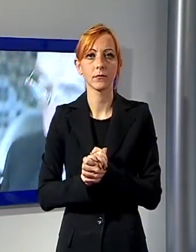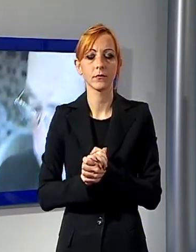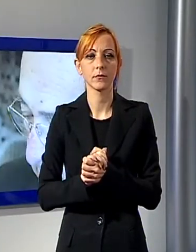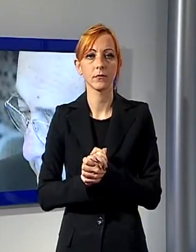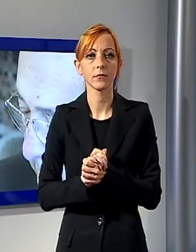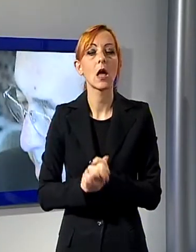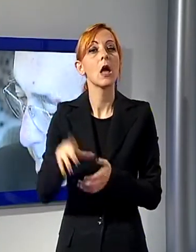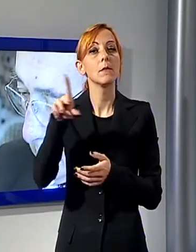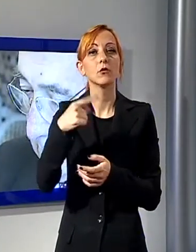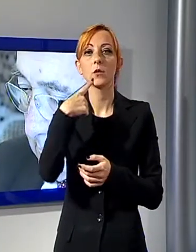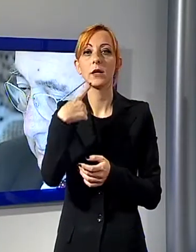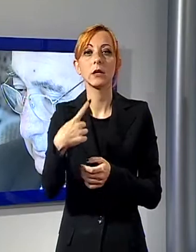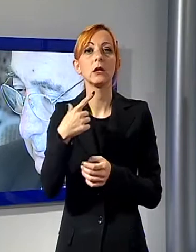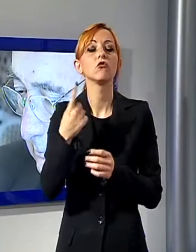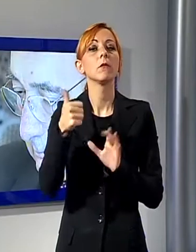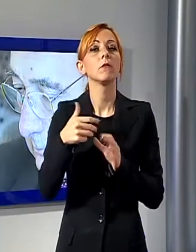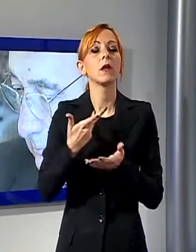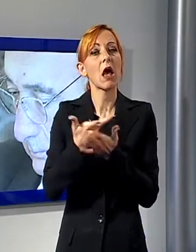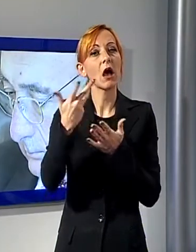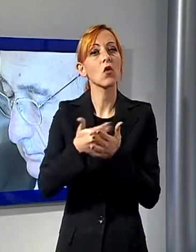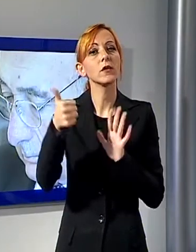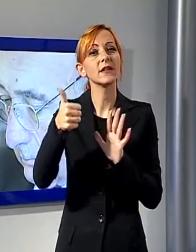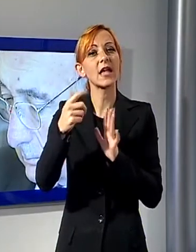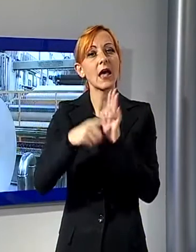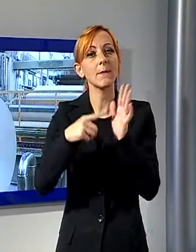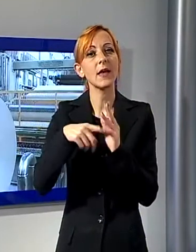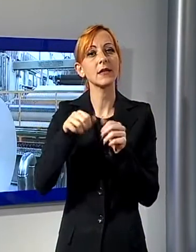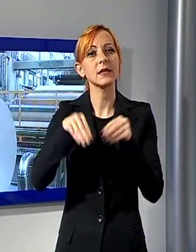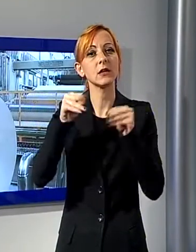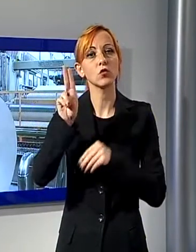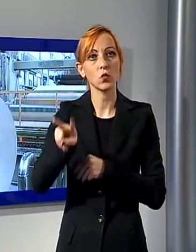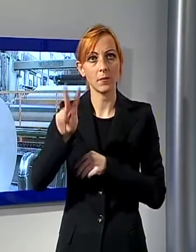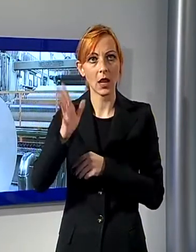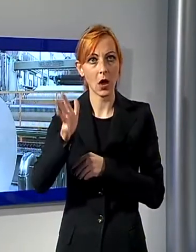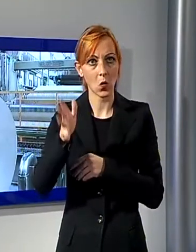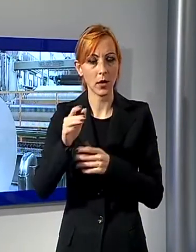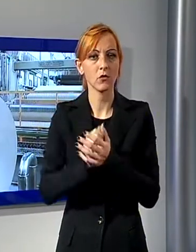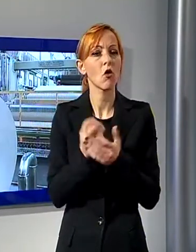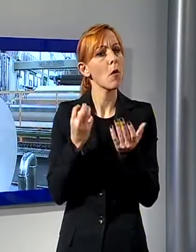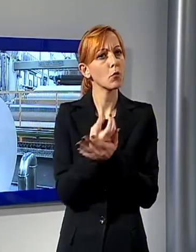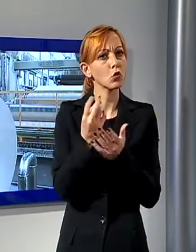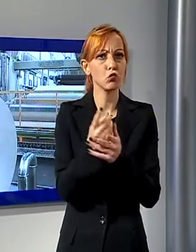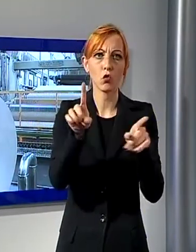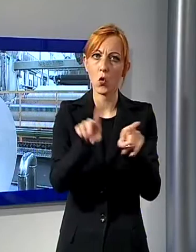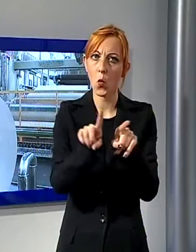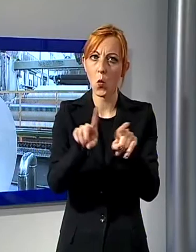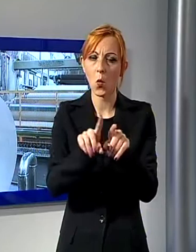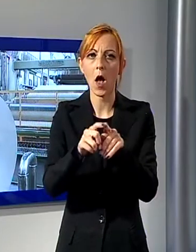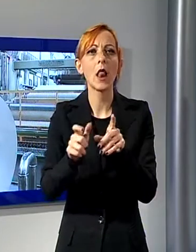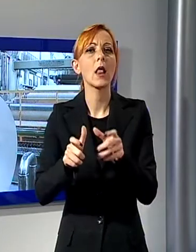semestre 2015 e vedono a fronte di una produzione totale pressoché mutata un aumento di vendita per quanto riguarda gli imballi